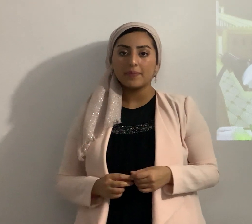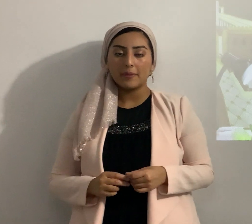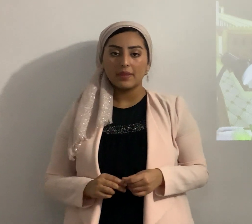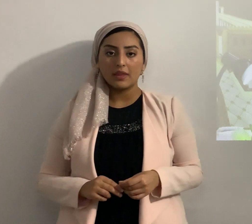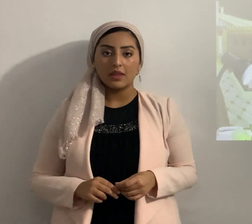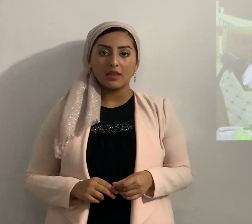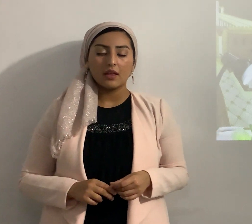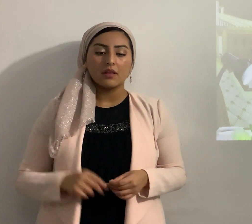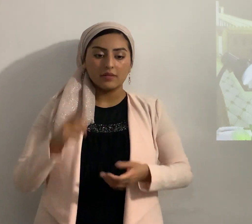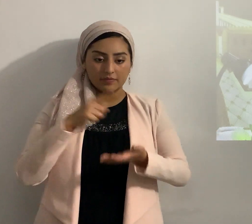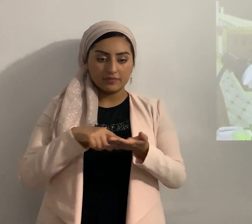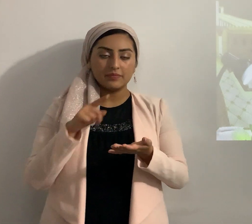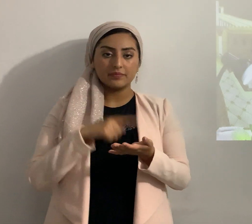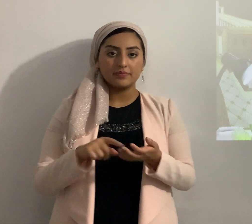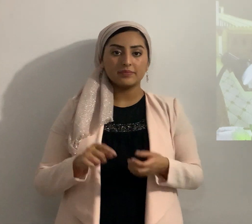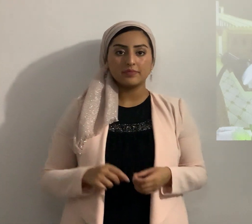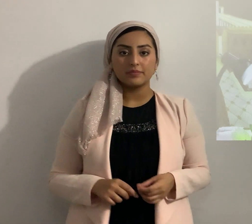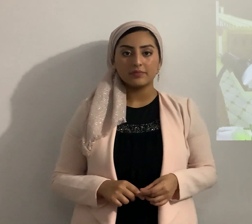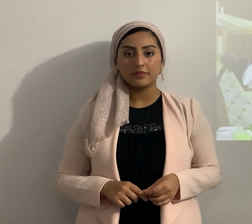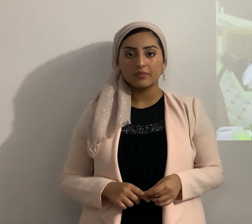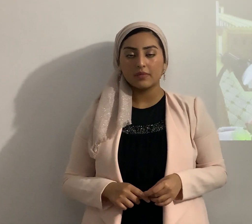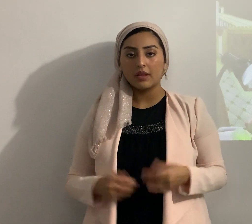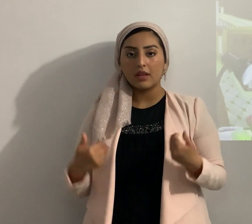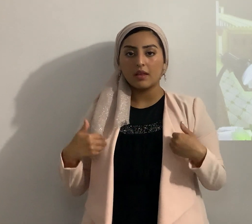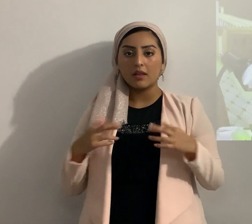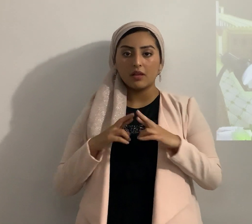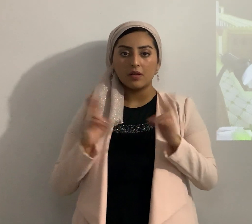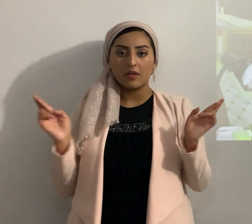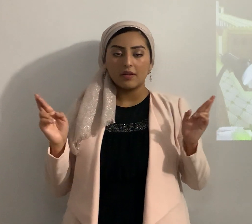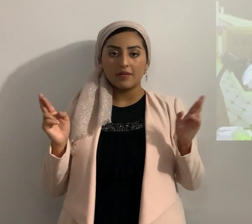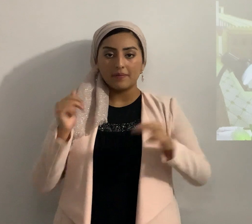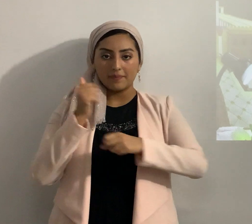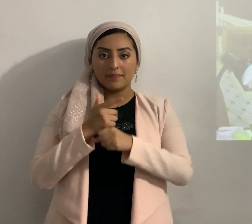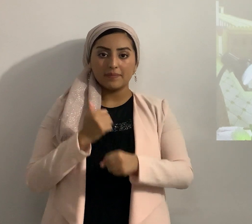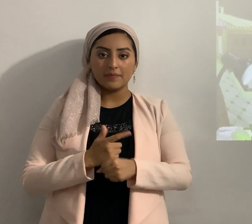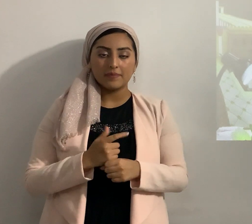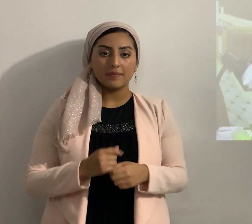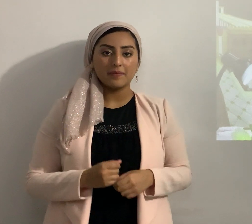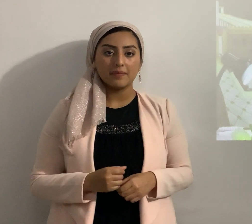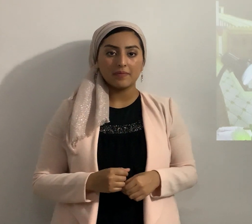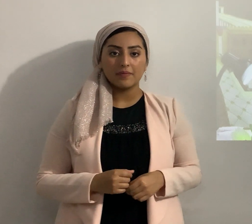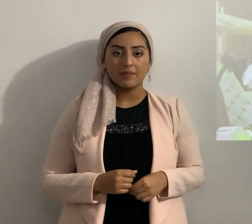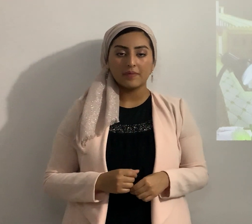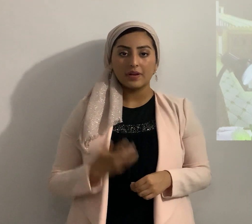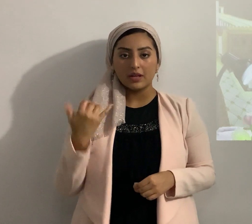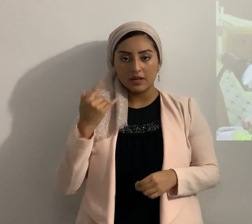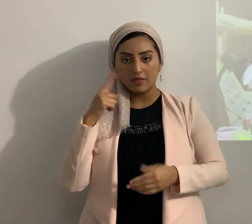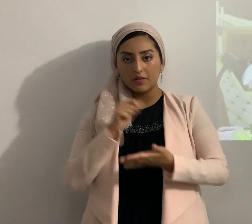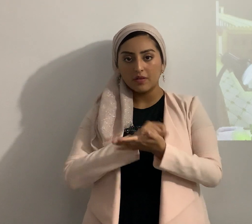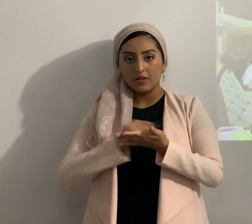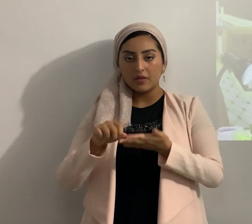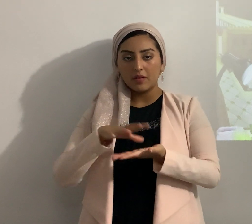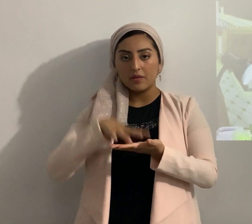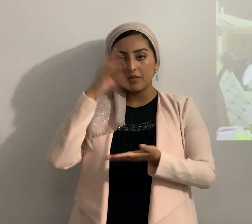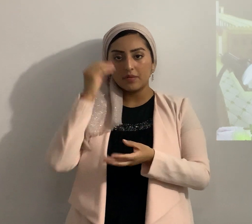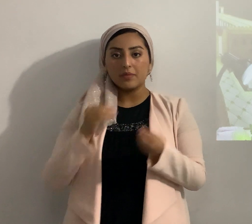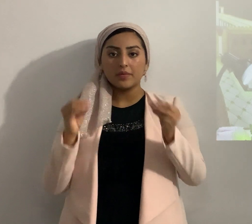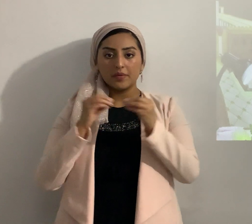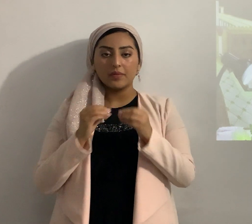busquen Segunda de Reyes 23.11 y tengan listo un marcador amados ahí es un amarillo para subrayar y aprender más Segunda de